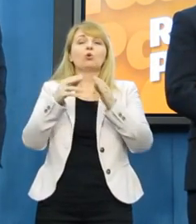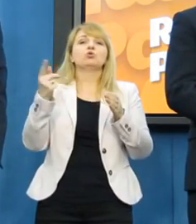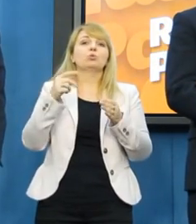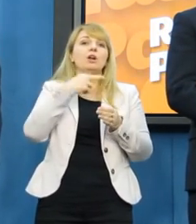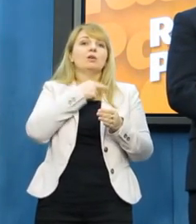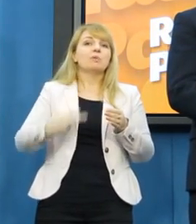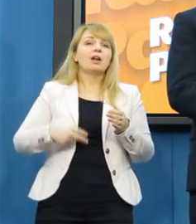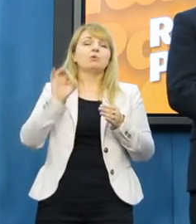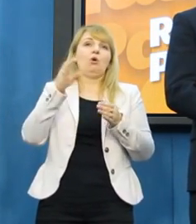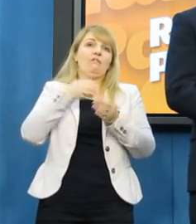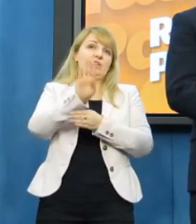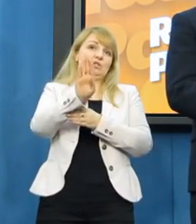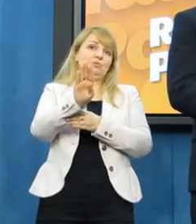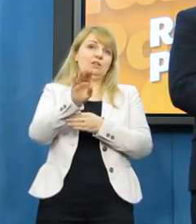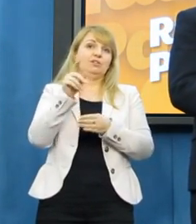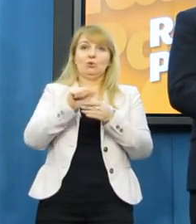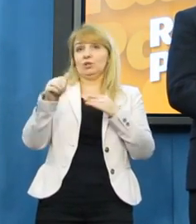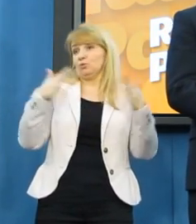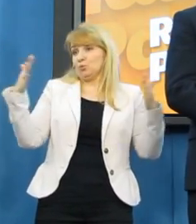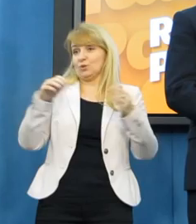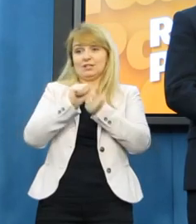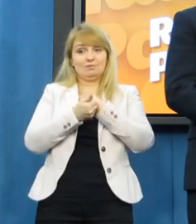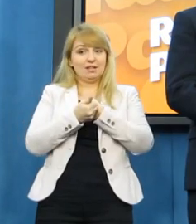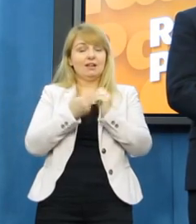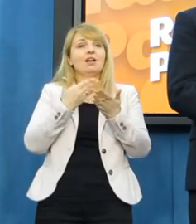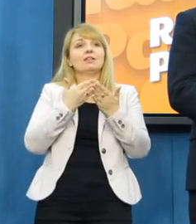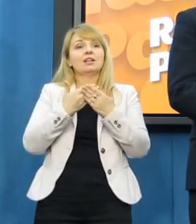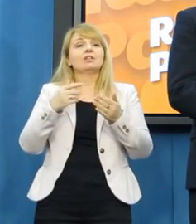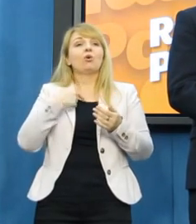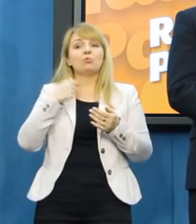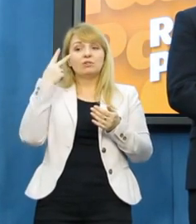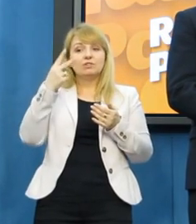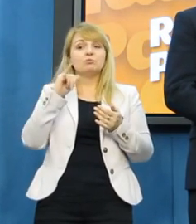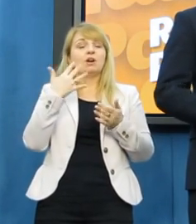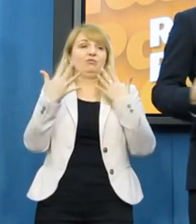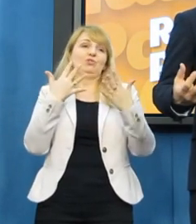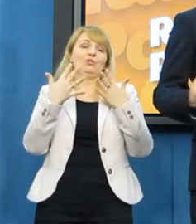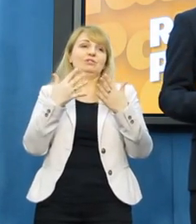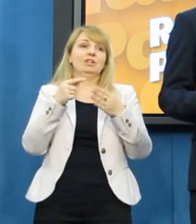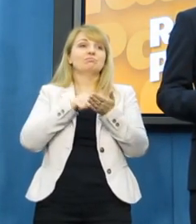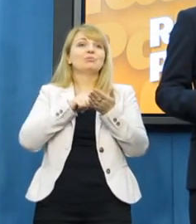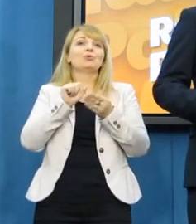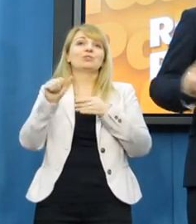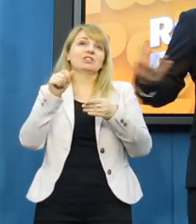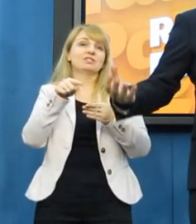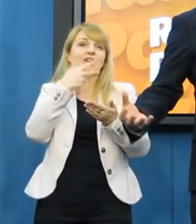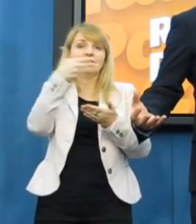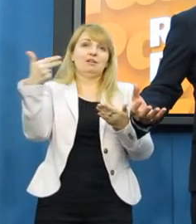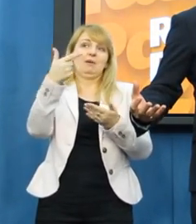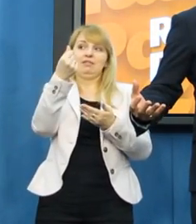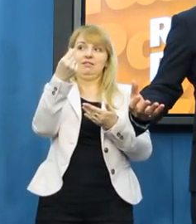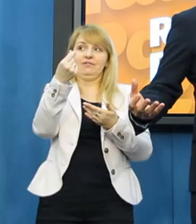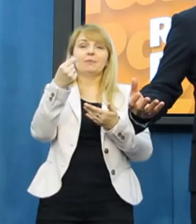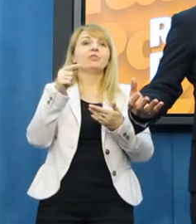jakościowa w porównaniu z debatą sprzed miesiąca z okazji związków partnerskich. No i tego typu rozmowy. Może nie są to jakieś